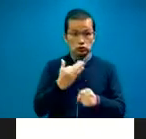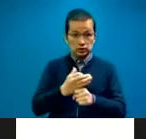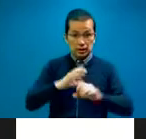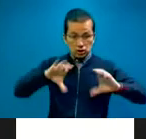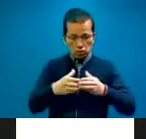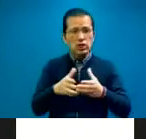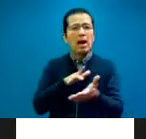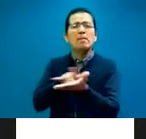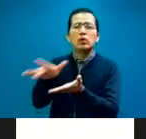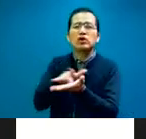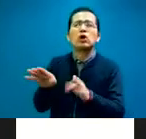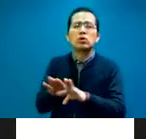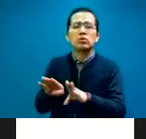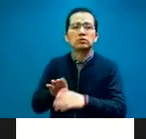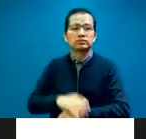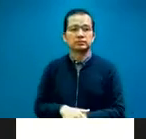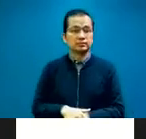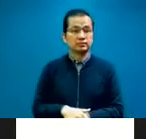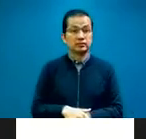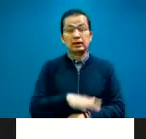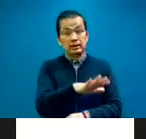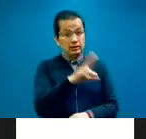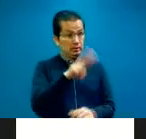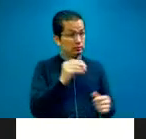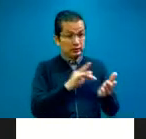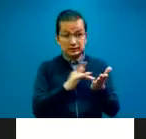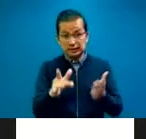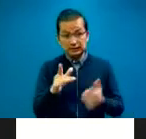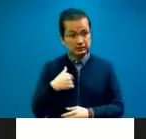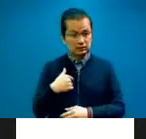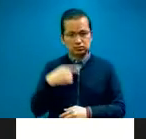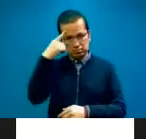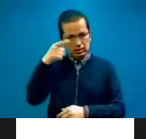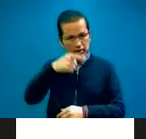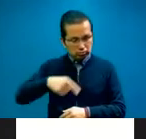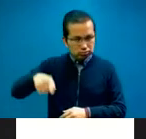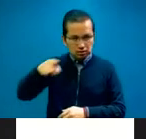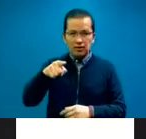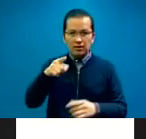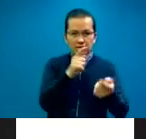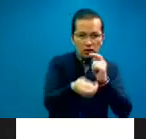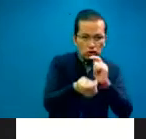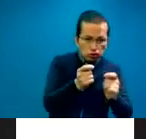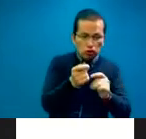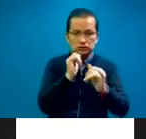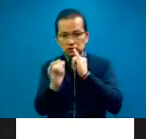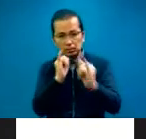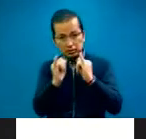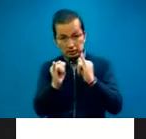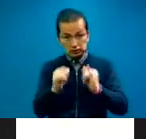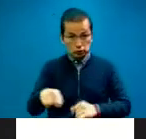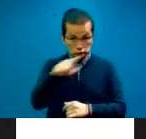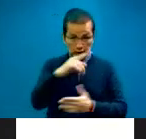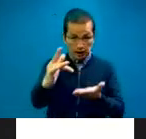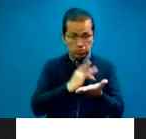Gracias, gracias, Flor. Pues, bueno, aprovecho entonces para agradecer y decirles a todos los traductores e intérpretes que nos apoyaron, y